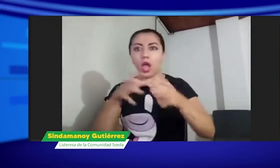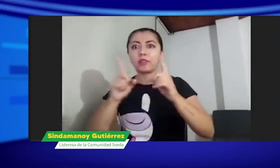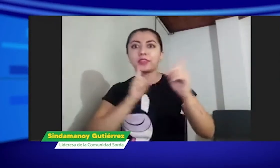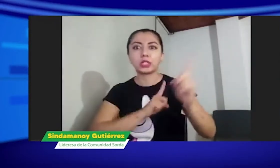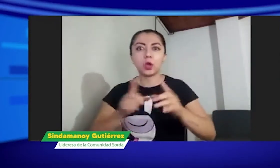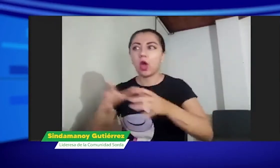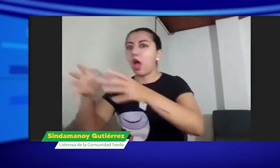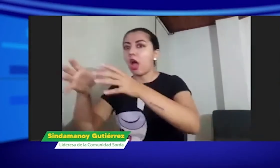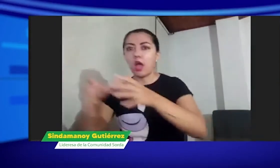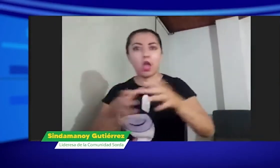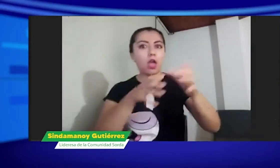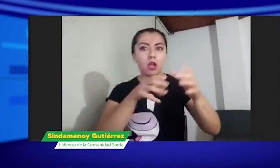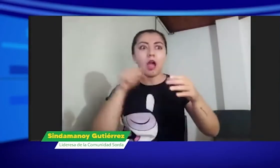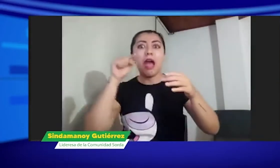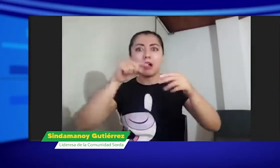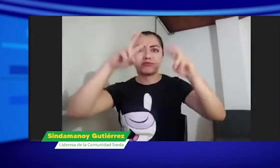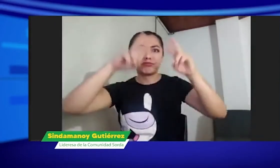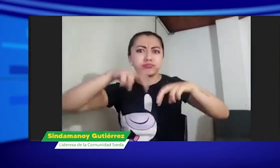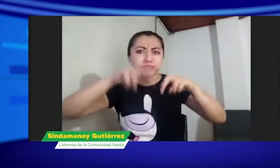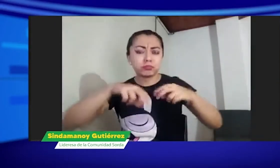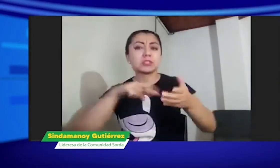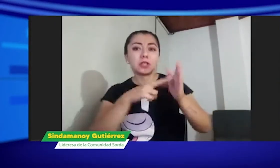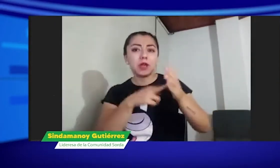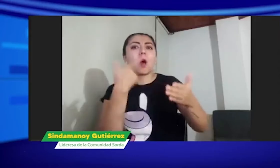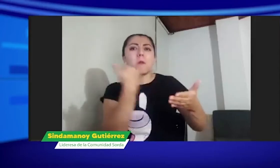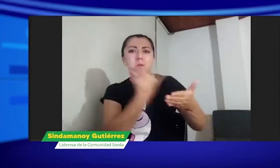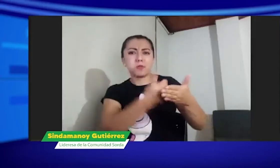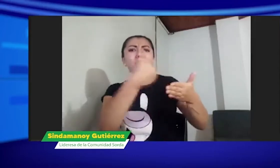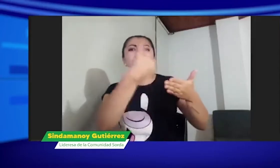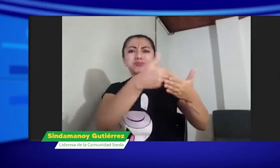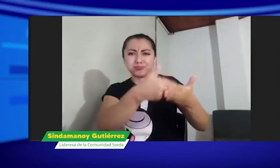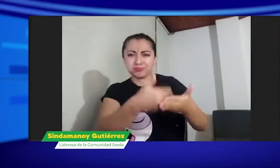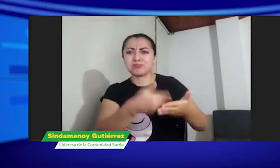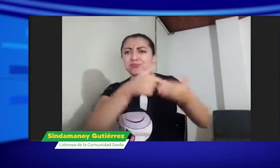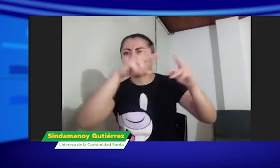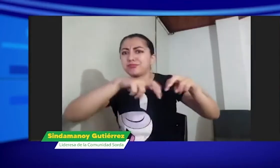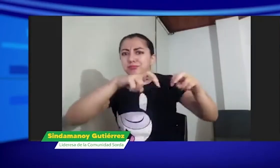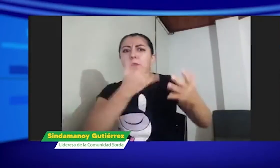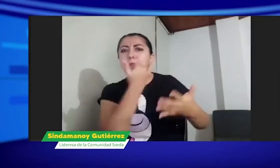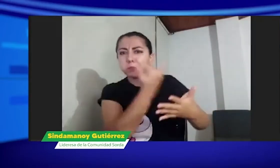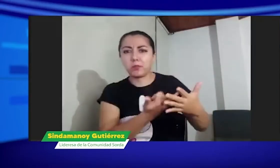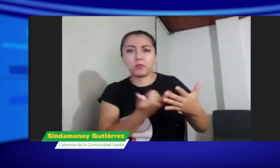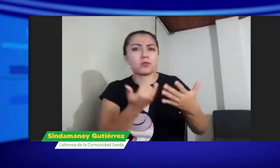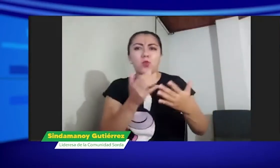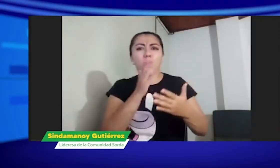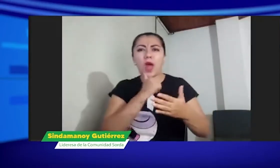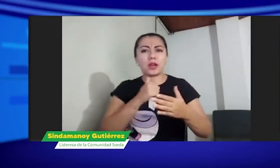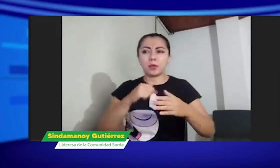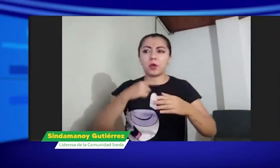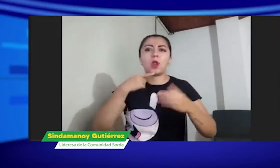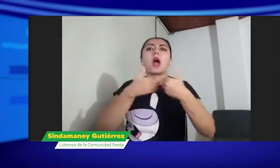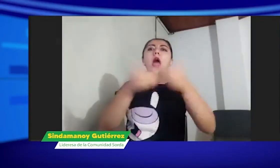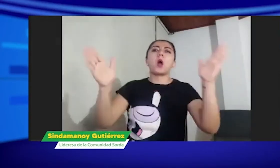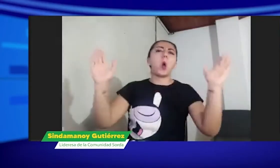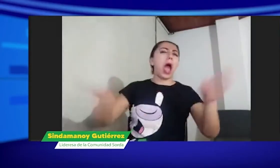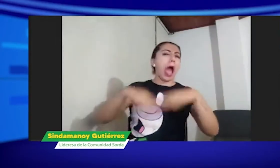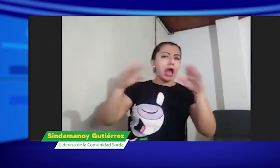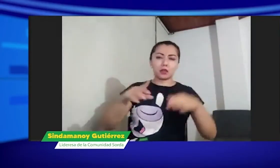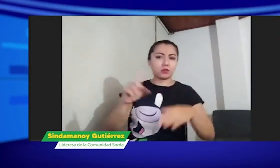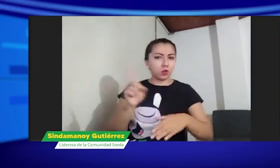comunicación de masas en cuanto a los discursos y las investigaciones que se han dado, hay mucha información teórica